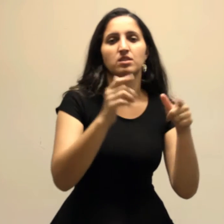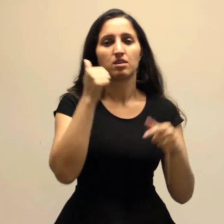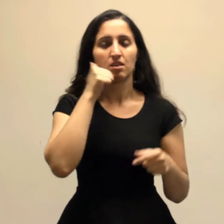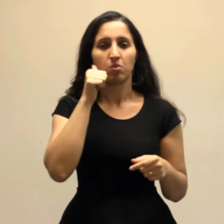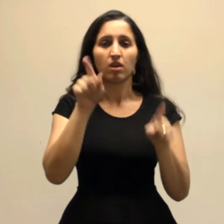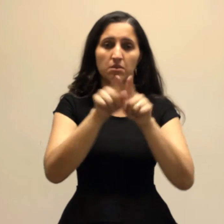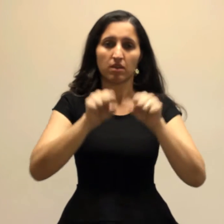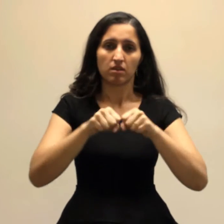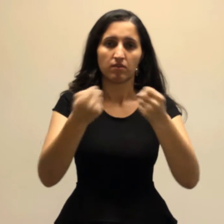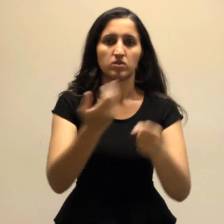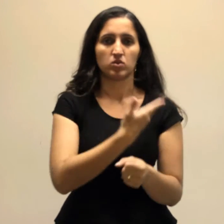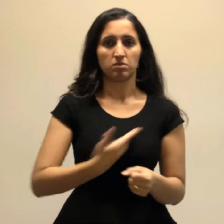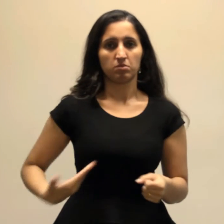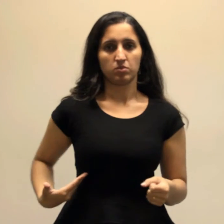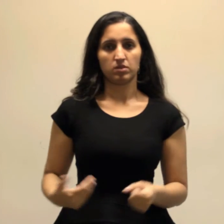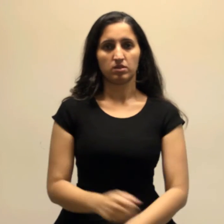defesa da mulher e a defensoria pública.